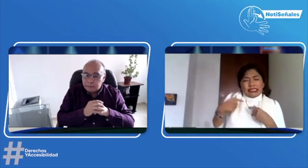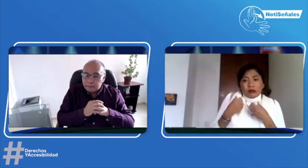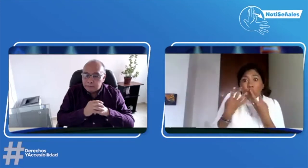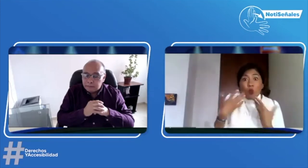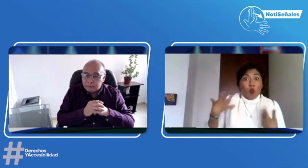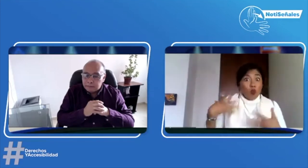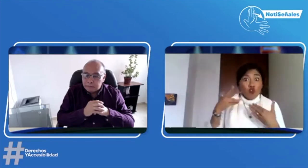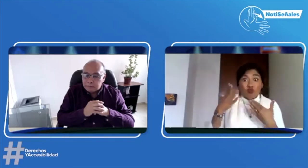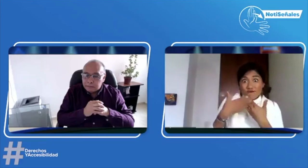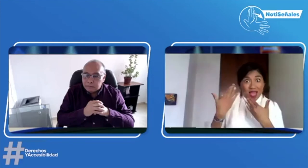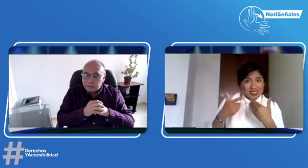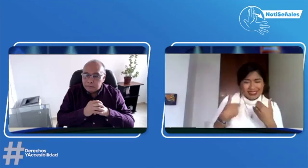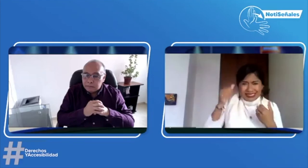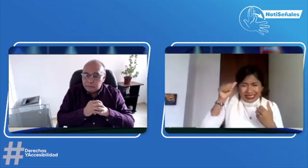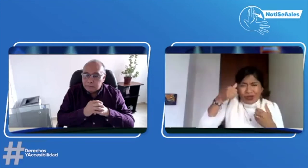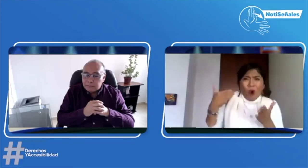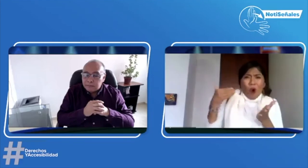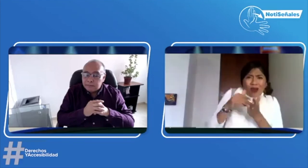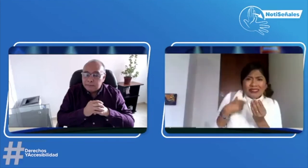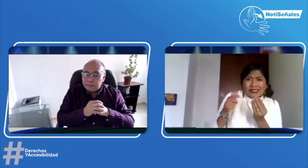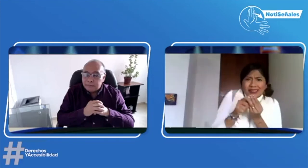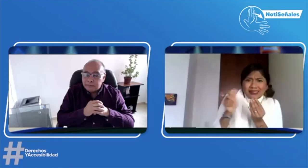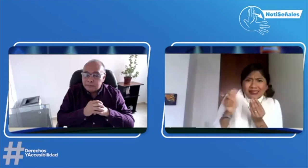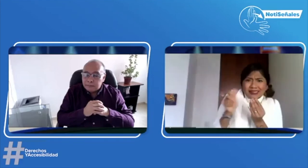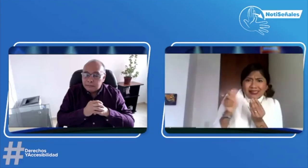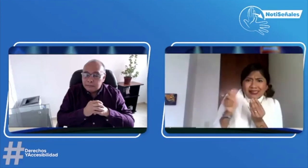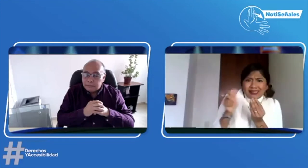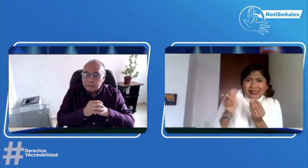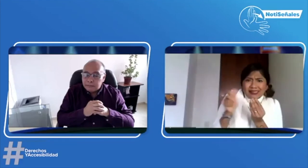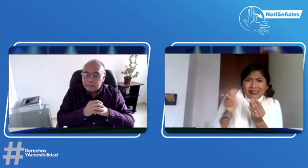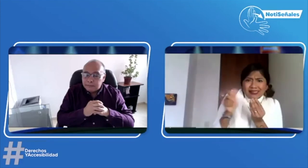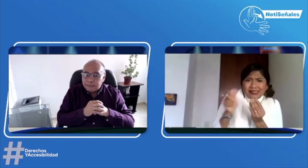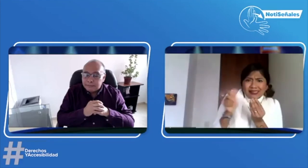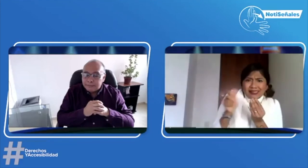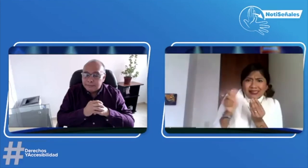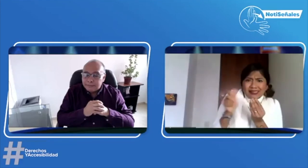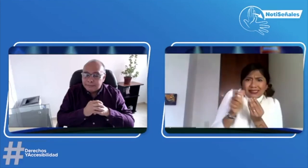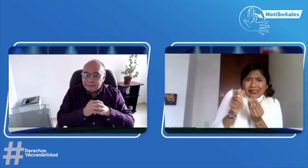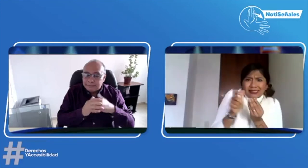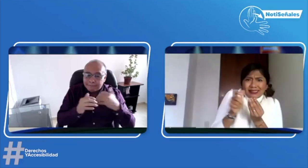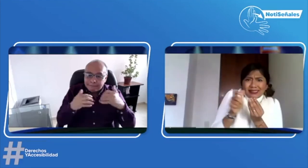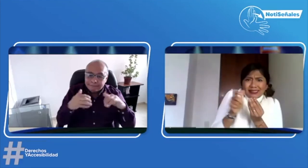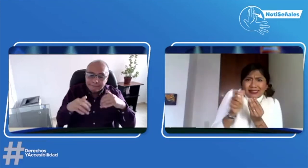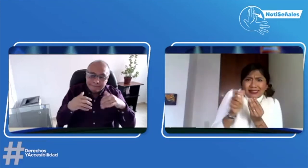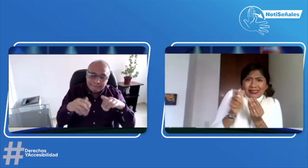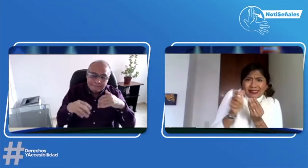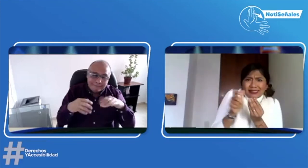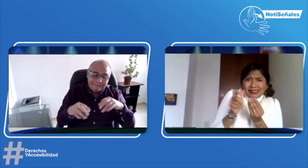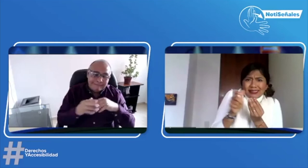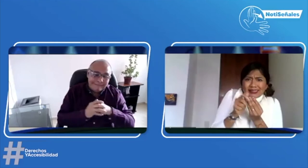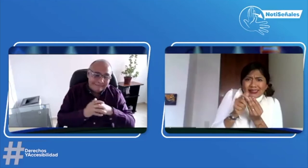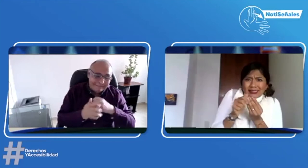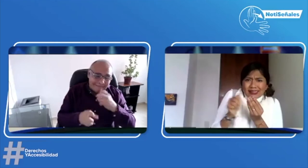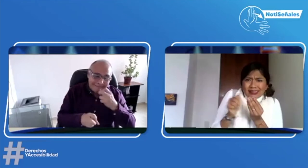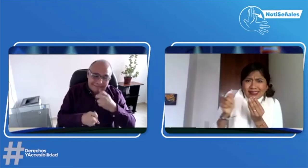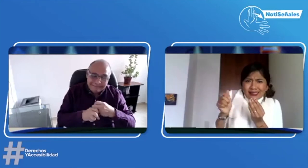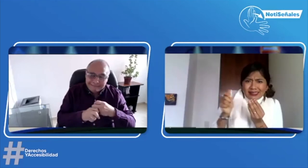empecé, pues, a ejercer eso. No era muy fácil recordar cuántos eran los votos. Tenía que llevar esa cuenta. Sí,